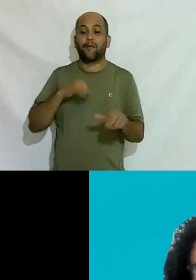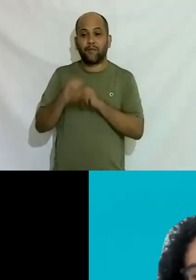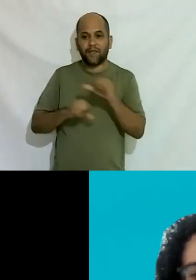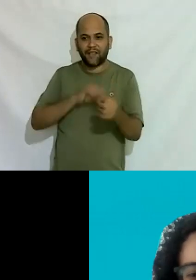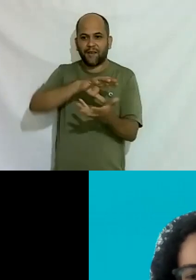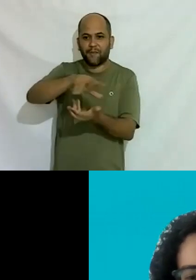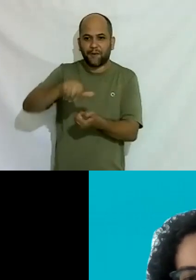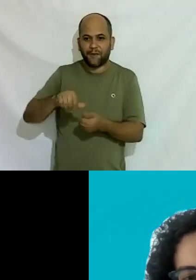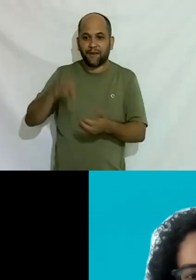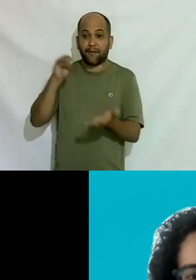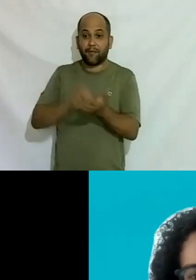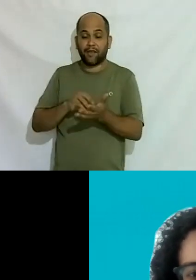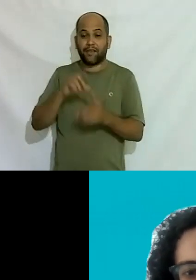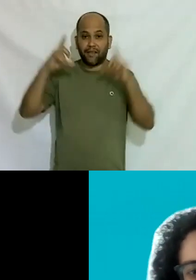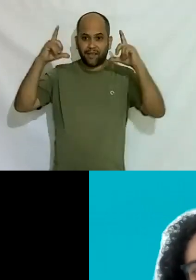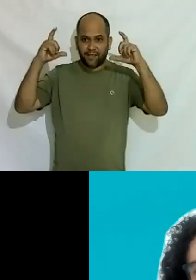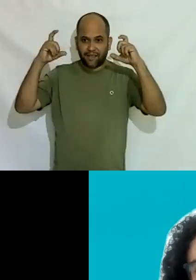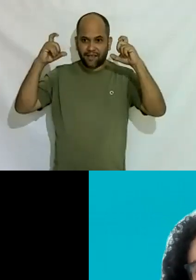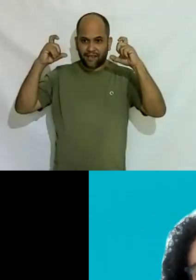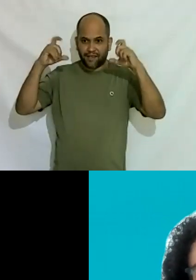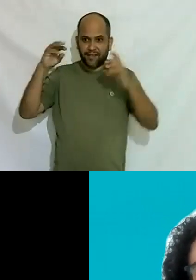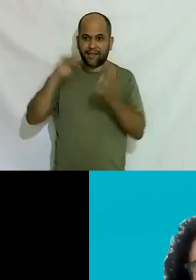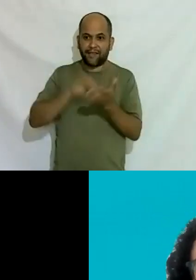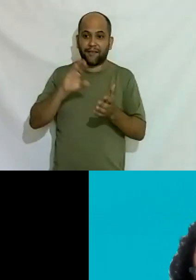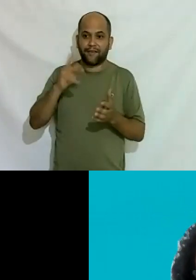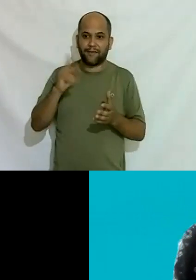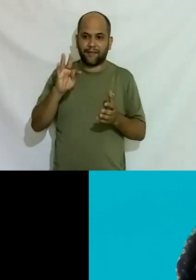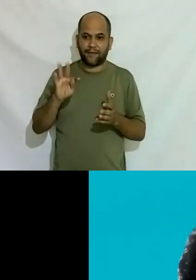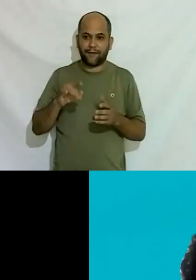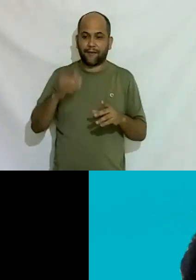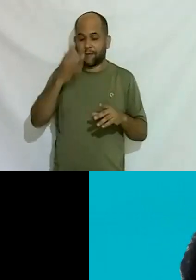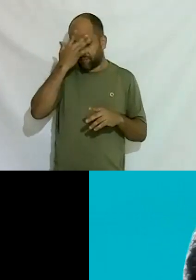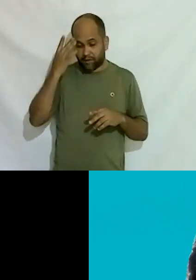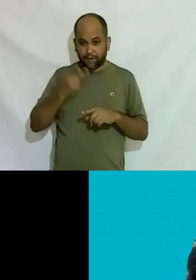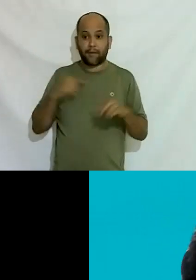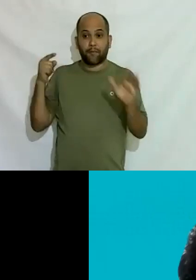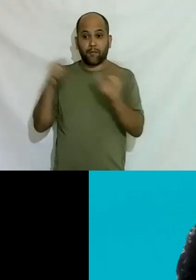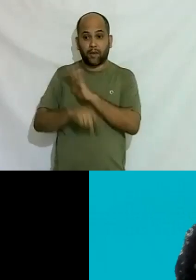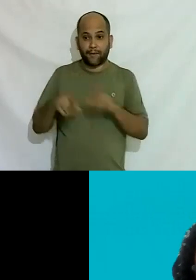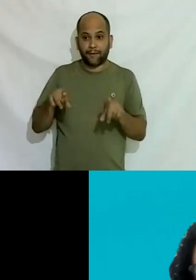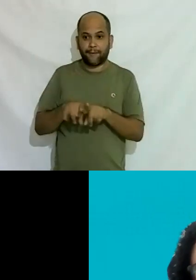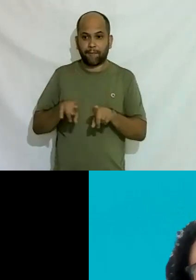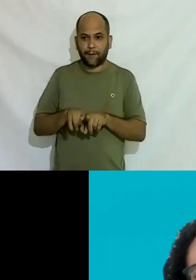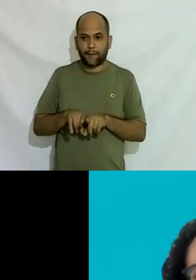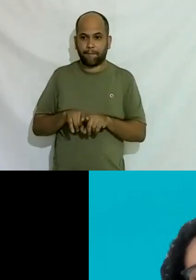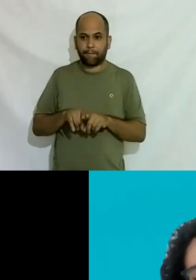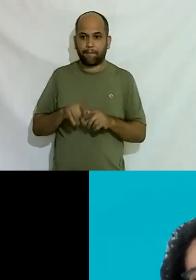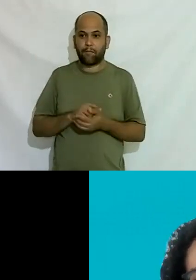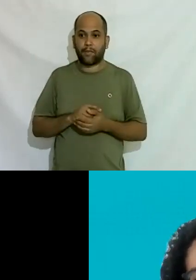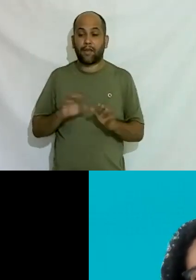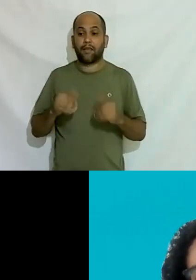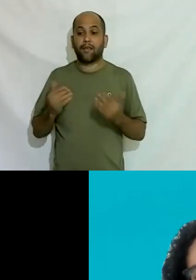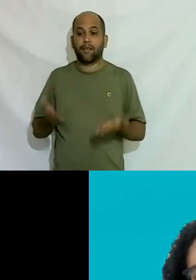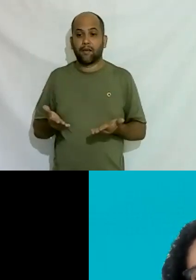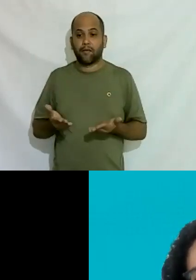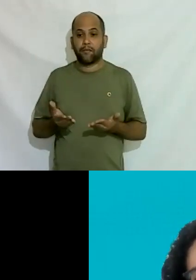coloca o seu instagram aqui no chat que o pessoal estão perguntando o eles querem buscar enquanto isso gente